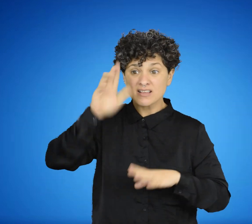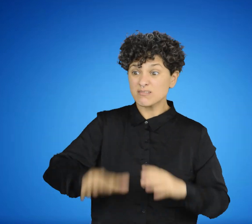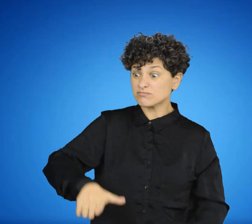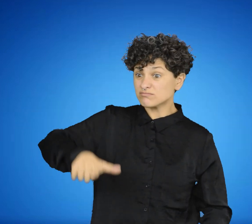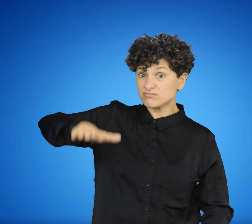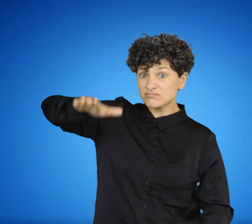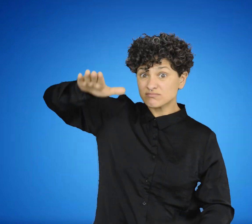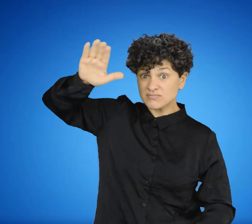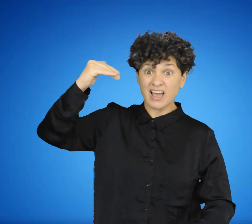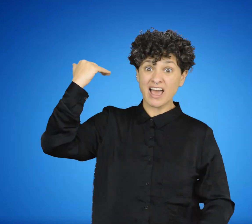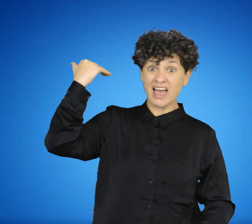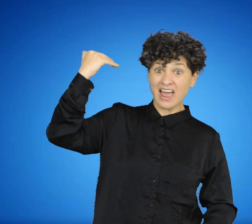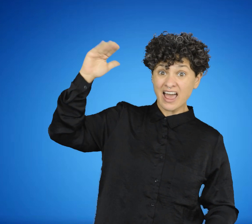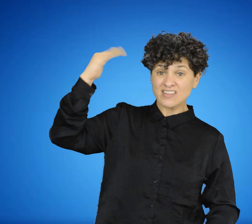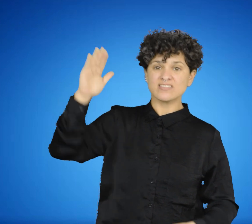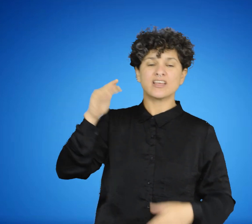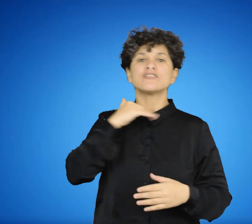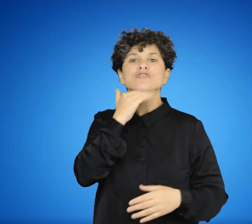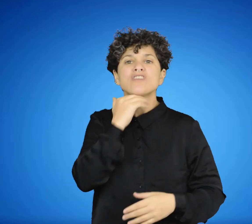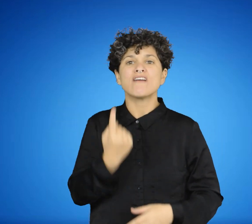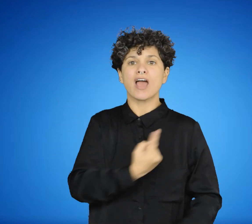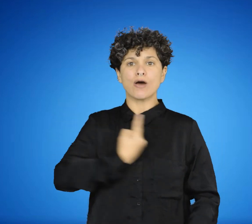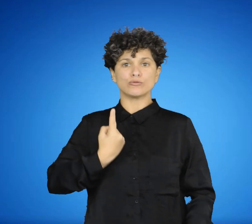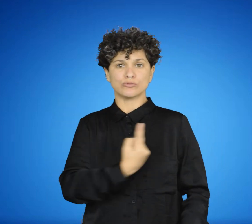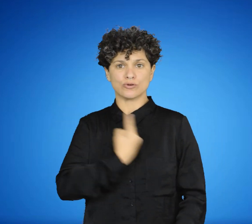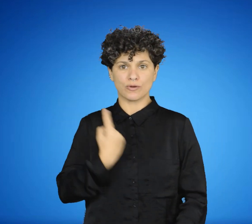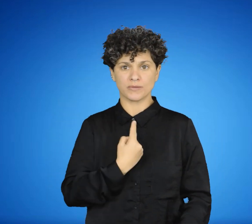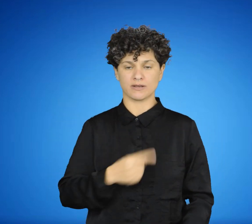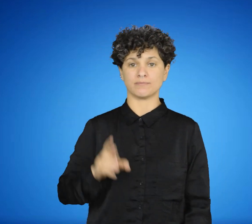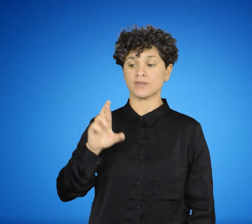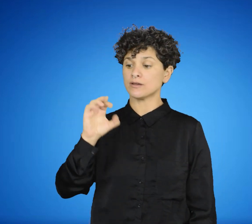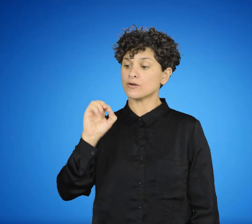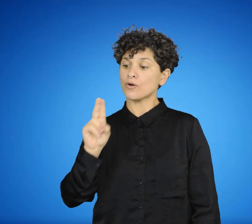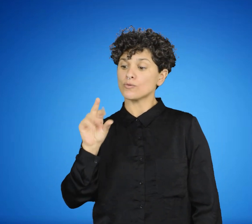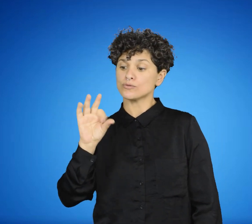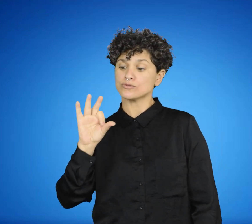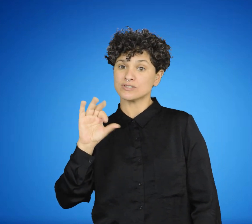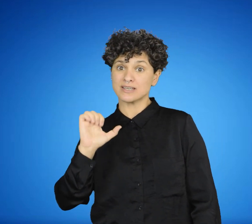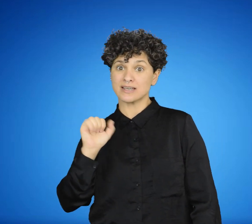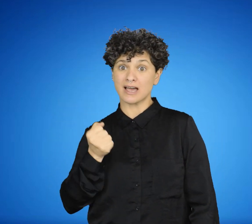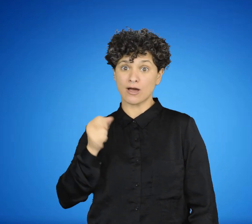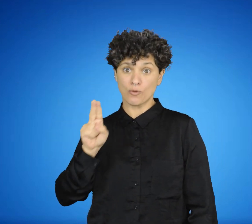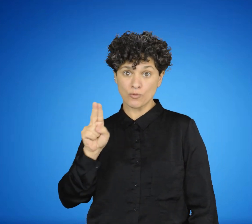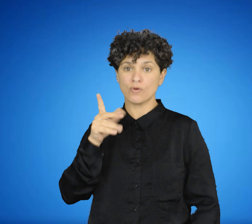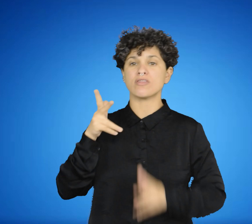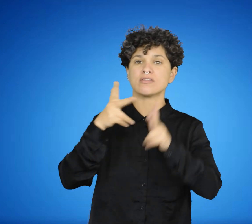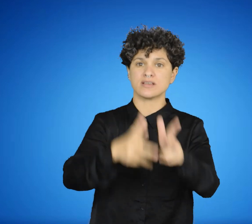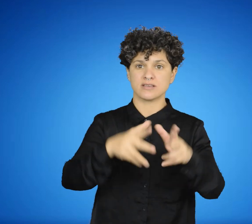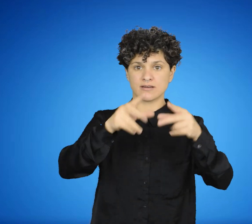Hace una crítica diciendo que se «le instruye en todo, menos en conocerse, menos en dar frutos propios y en